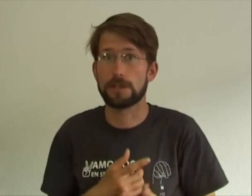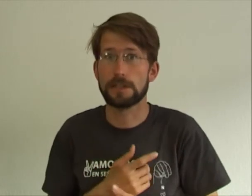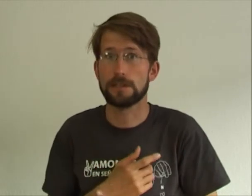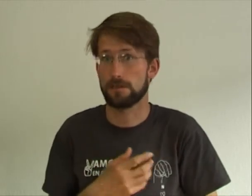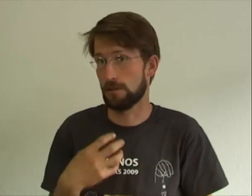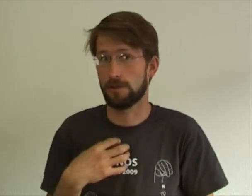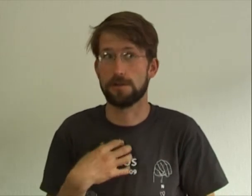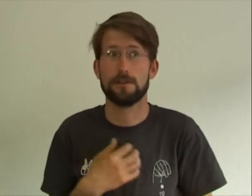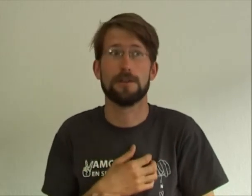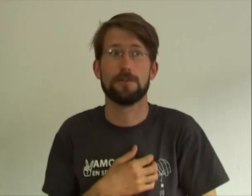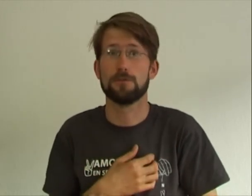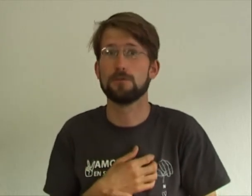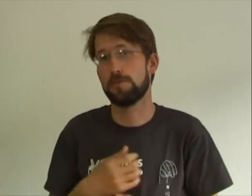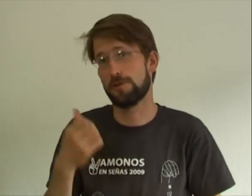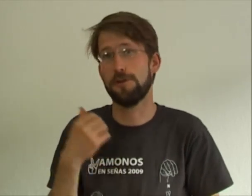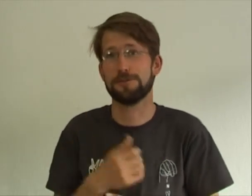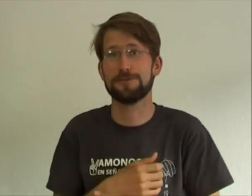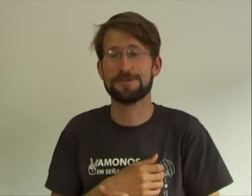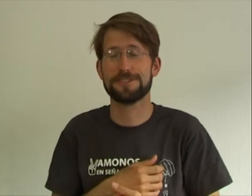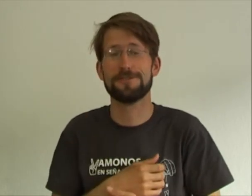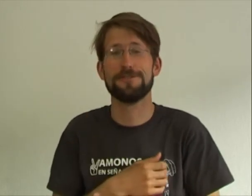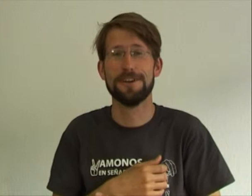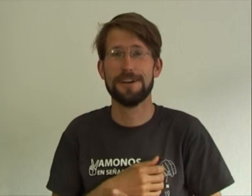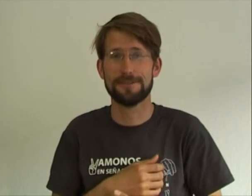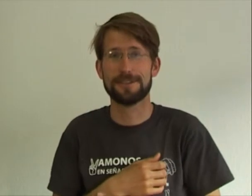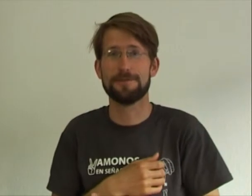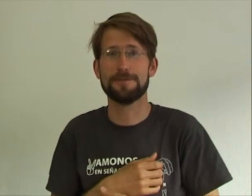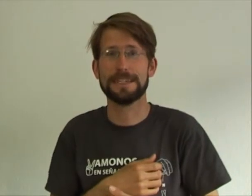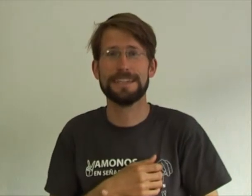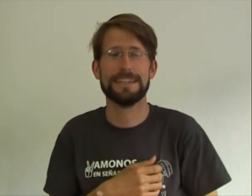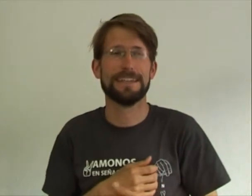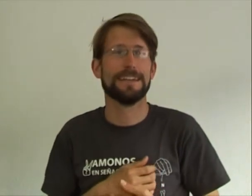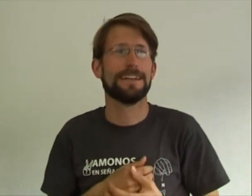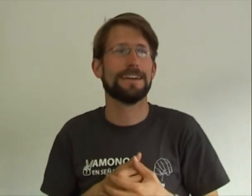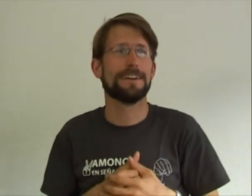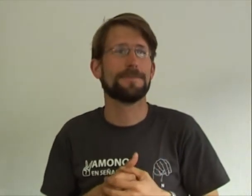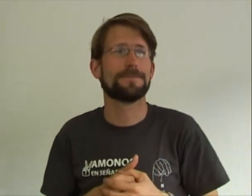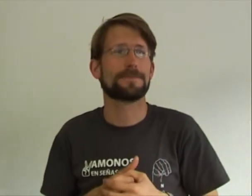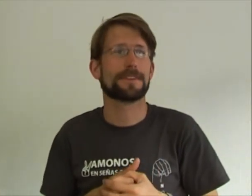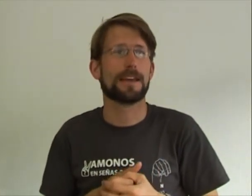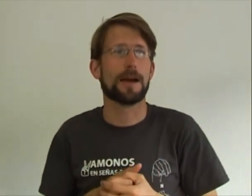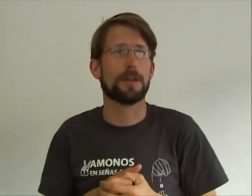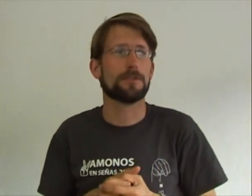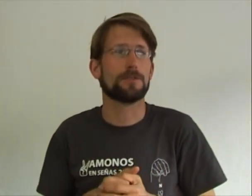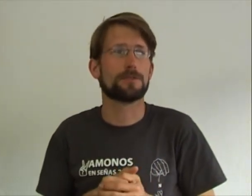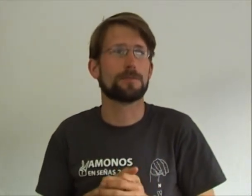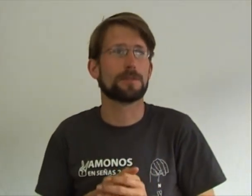de señas. No yo, pero los otros que lo saben bien, hablando sobre